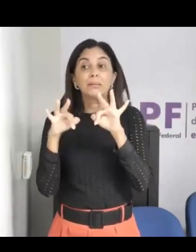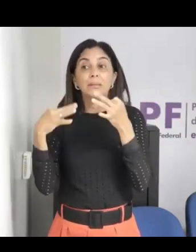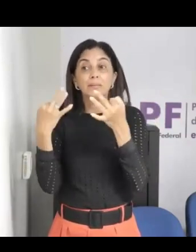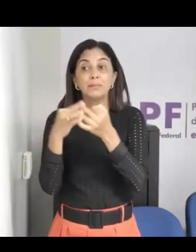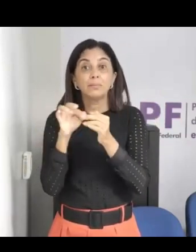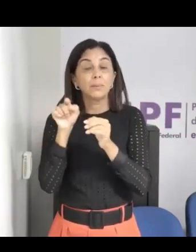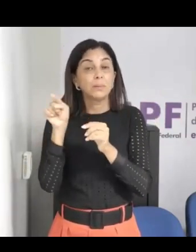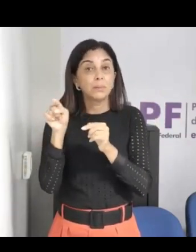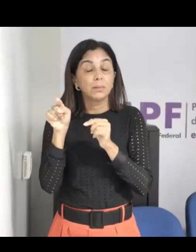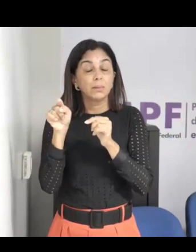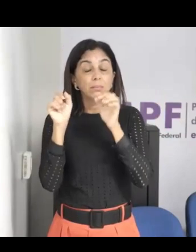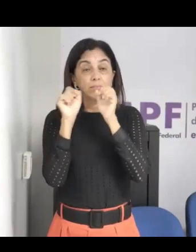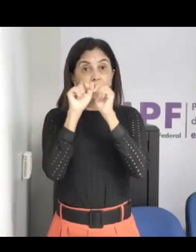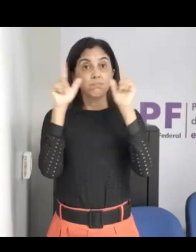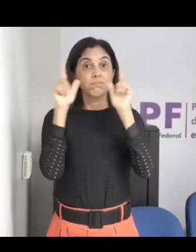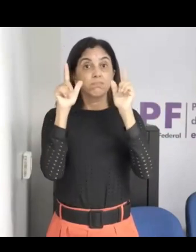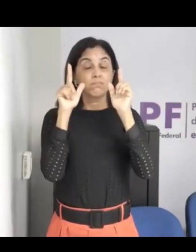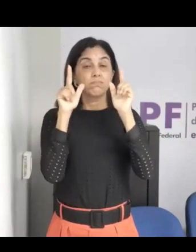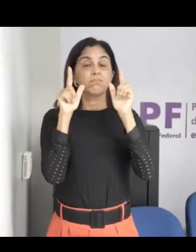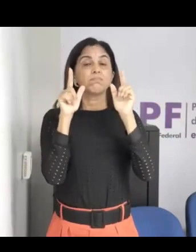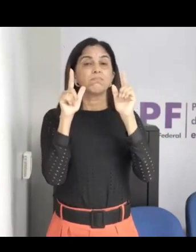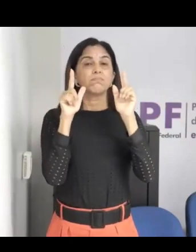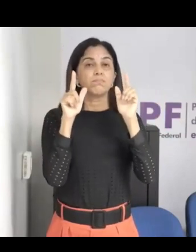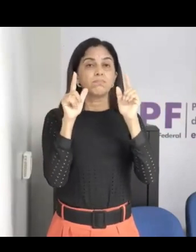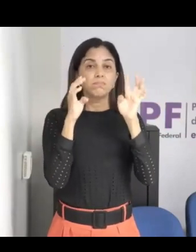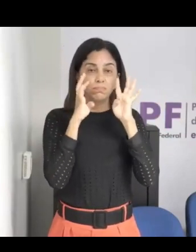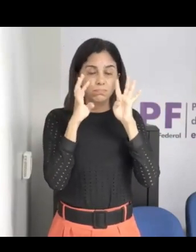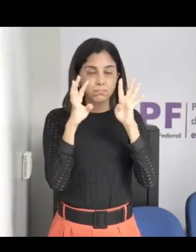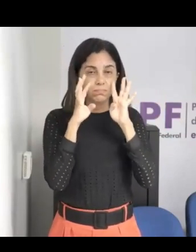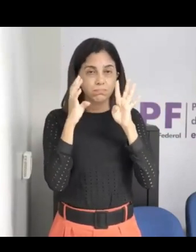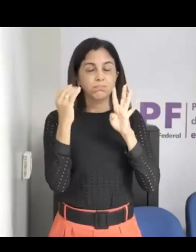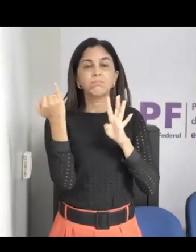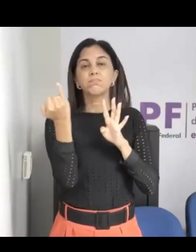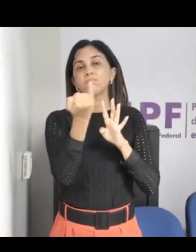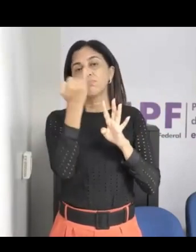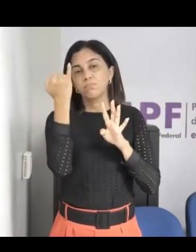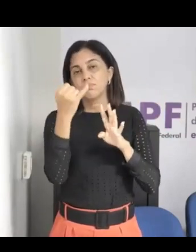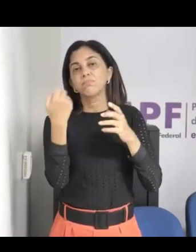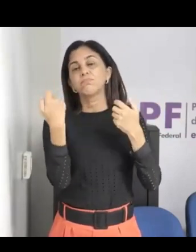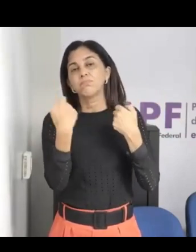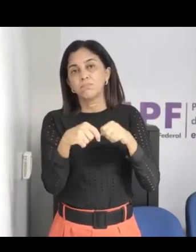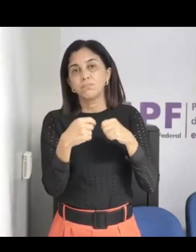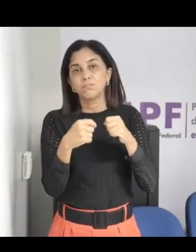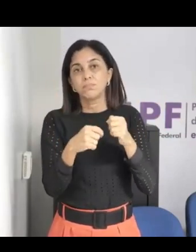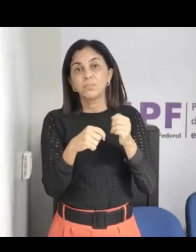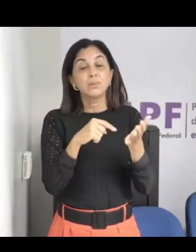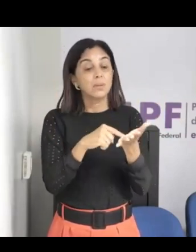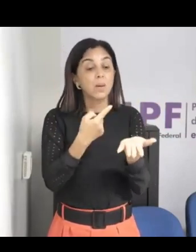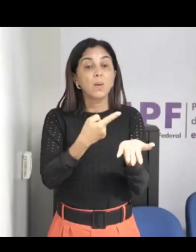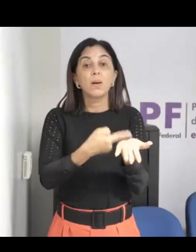nesse momento da matrícula, que é no momento da matrícula, né, que a gente assina o contrato e no contrato já vem uma cláusula ali,